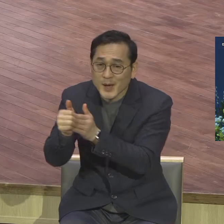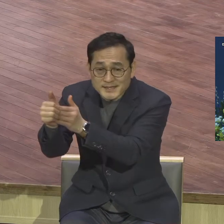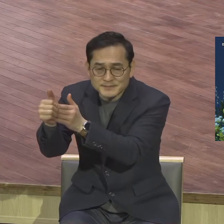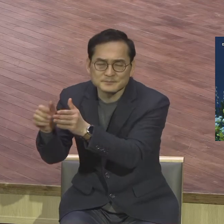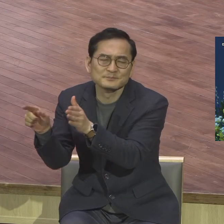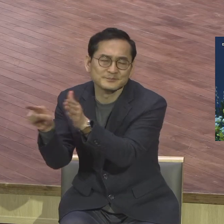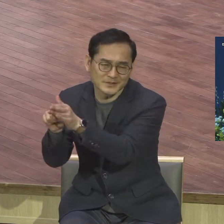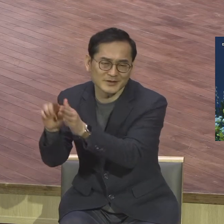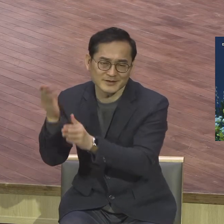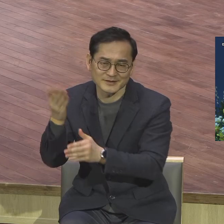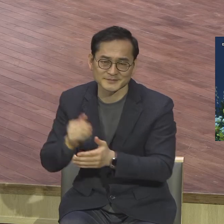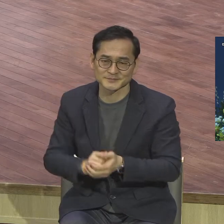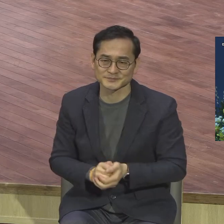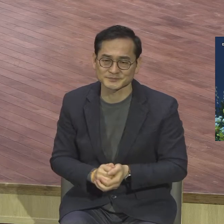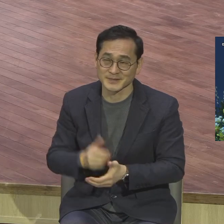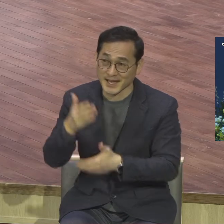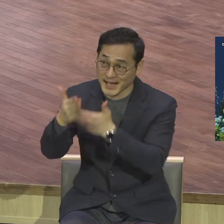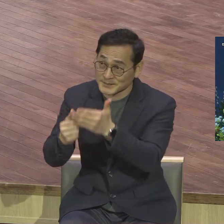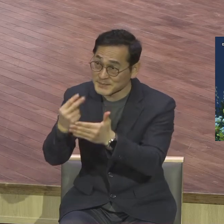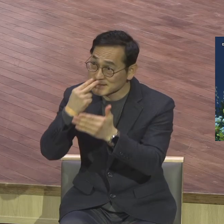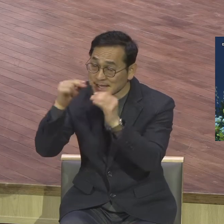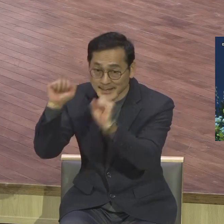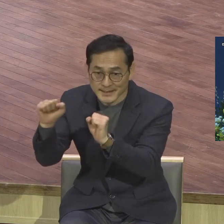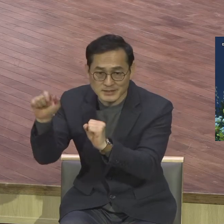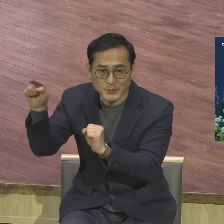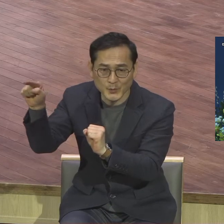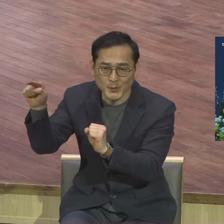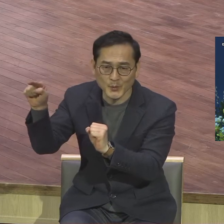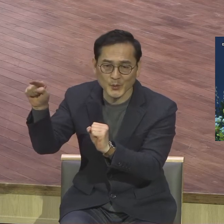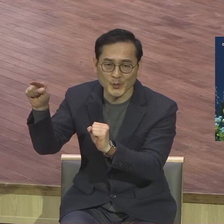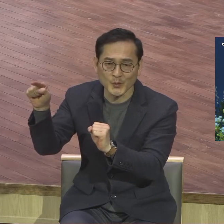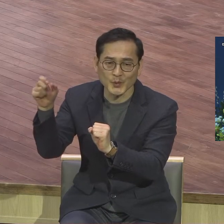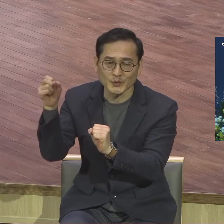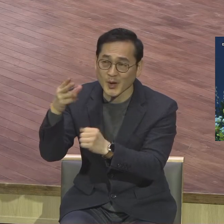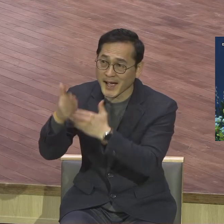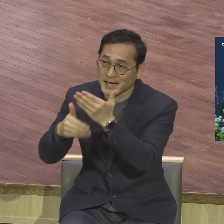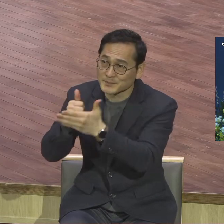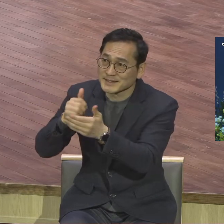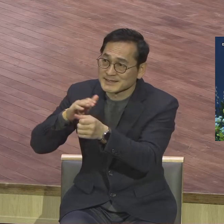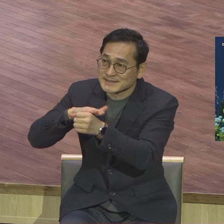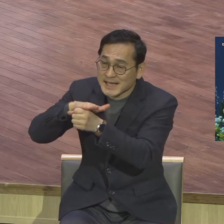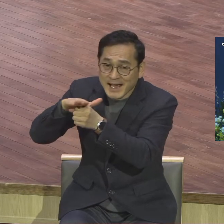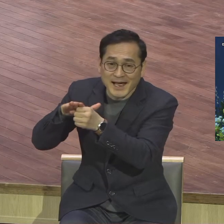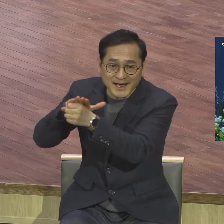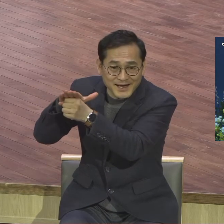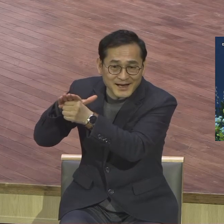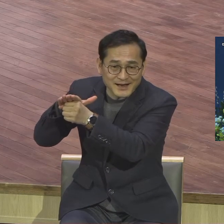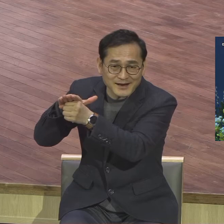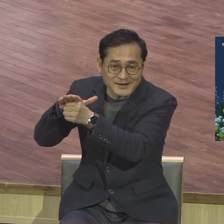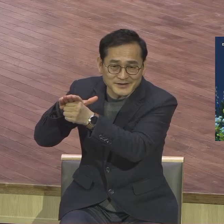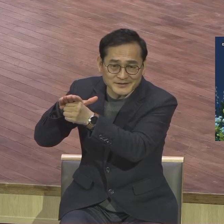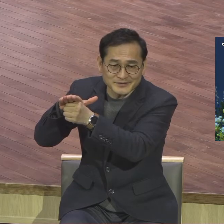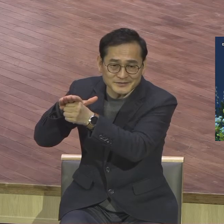분명히 살아계시고 결국은 하나님을 사랑하는 나를 통해서 이 모든 일들을